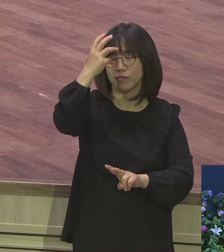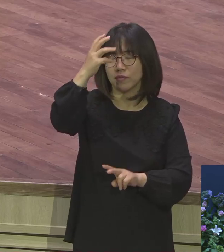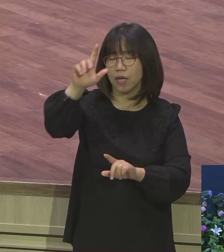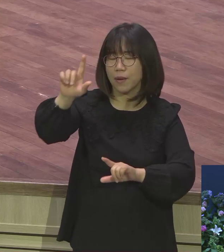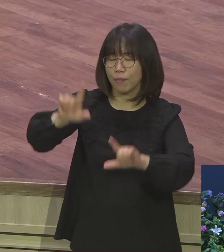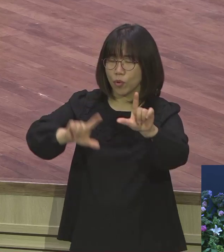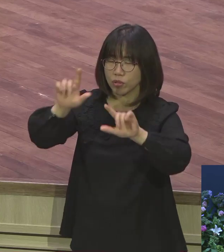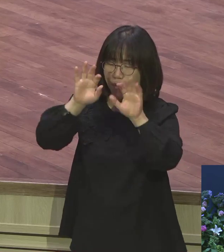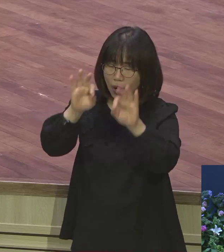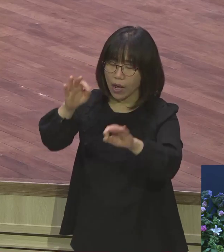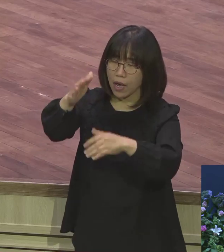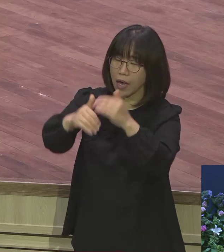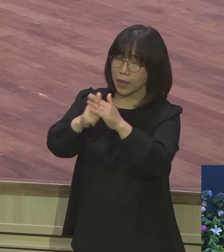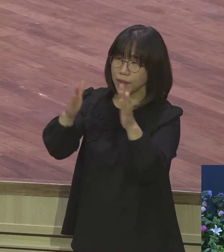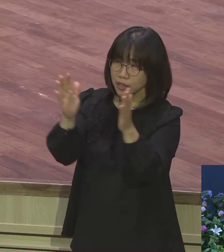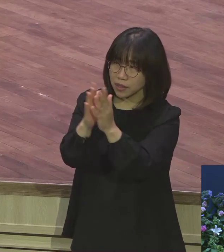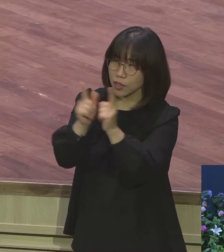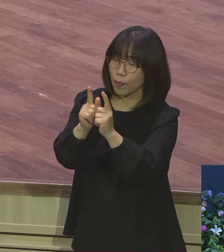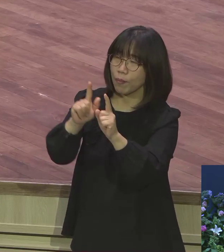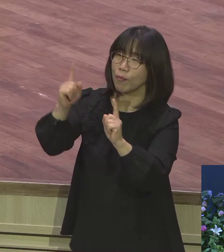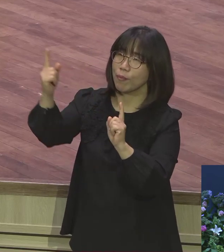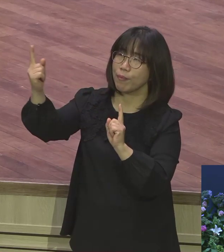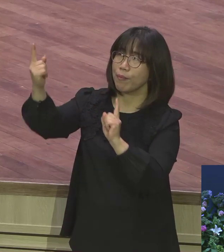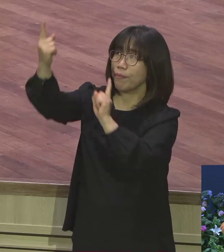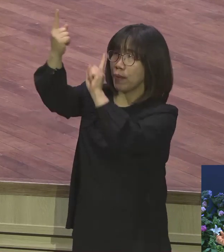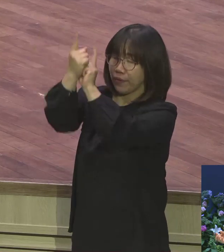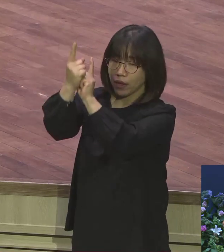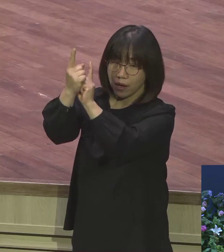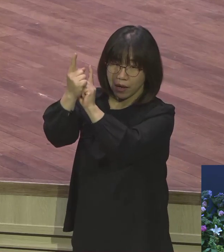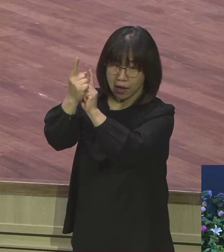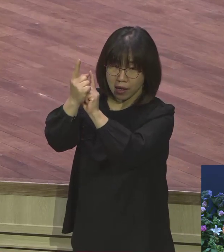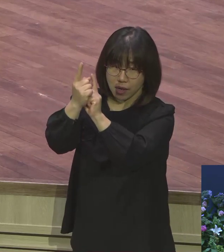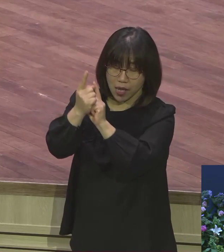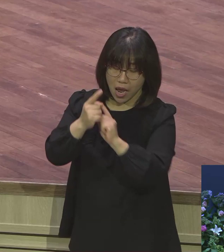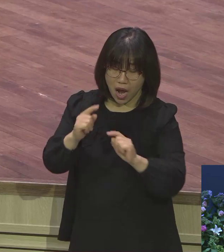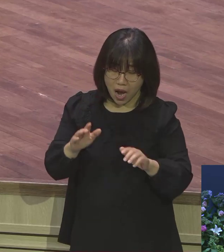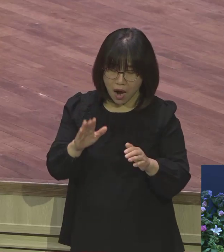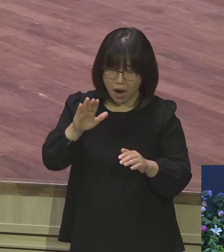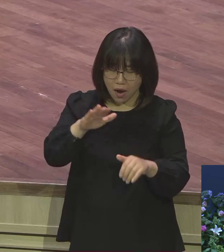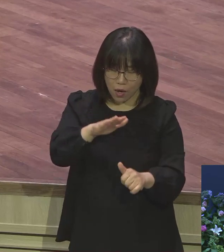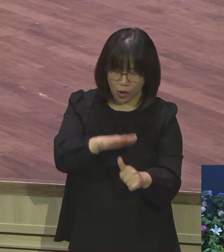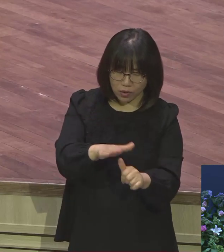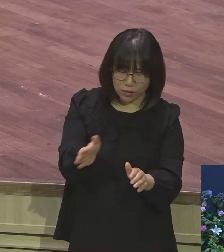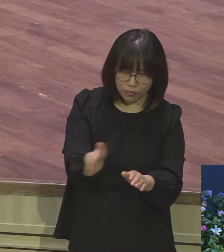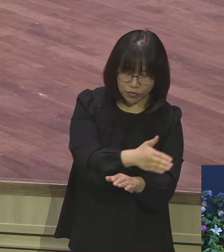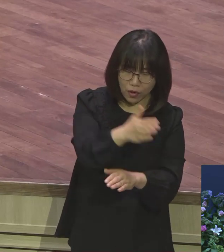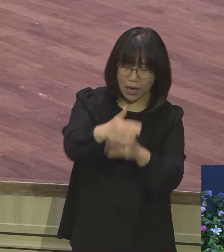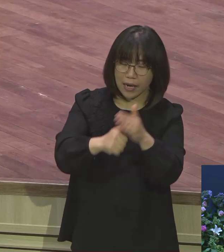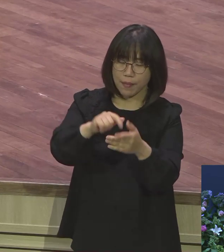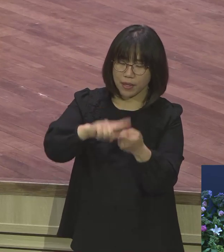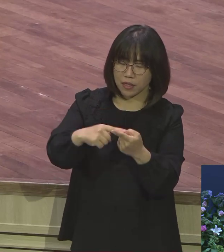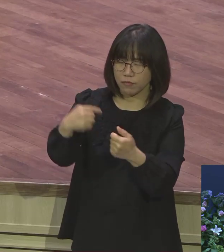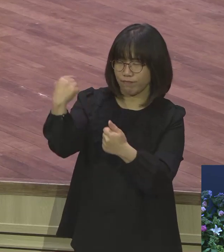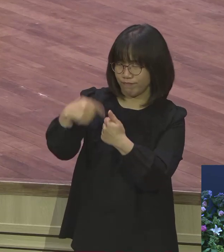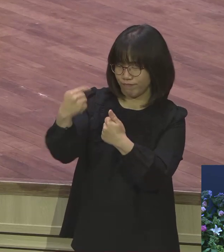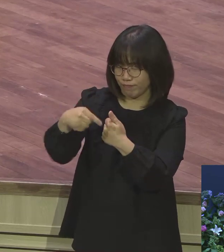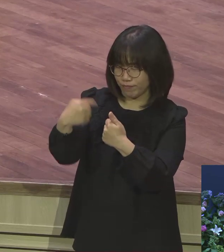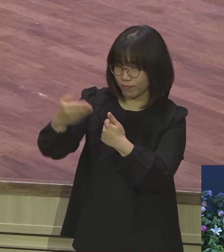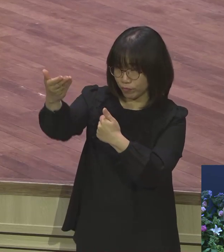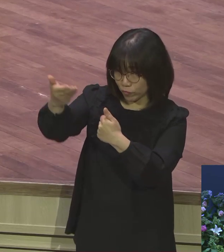만난 겁니다. 지금까지는 부모를 통해서 간접적으로 하나님에 대해서 경험했지만 이제는 직접적으로